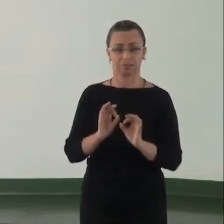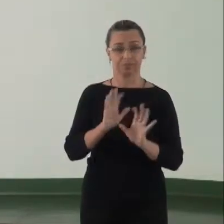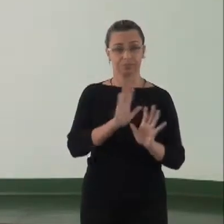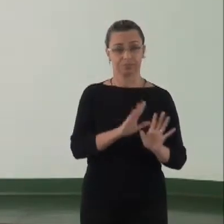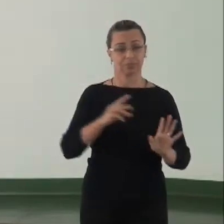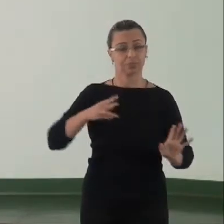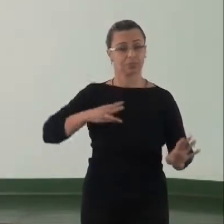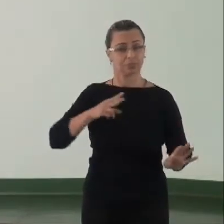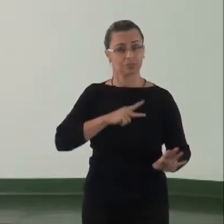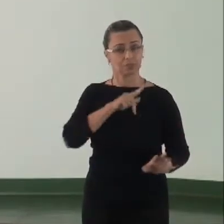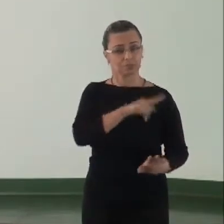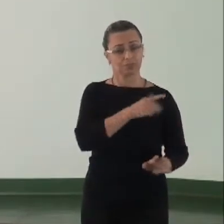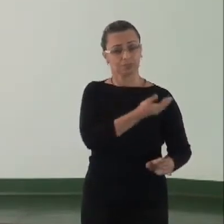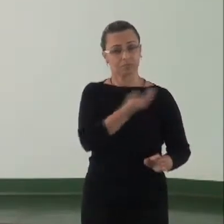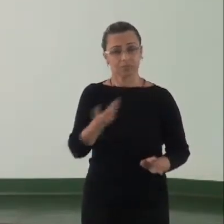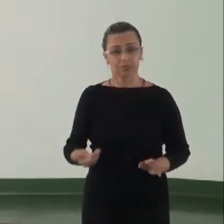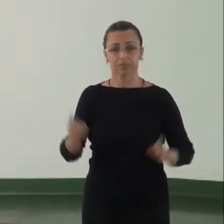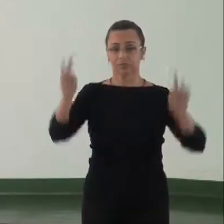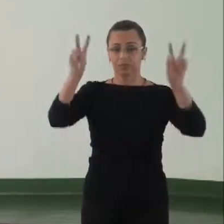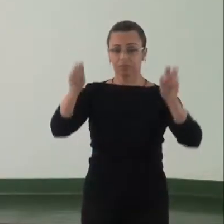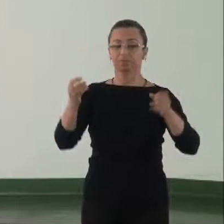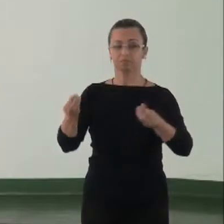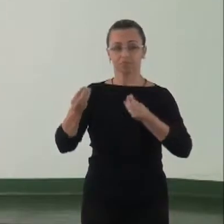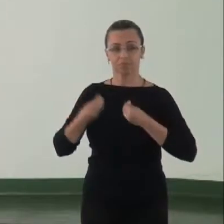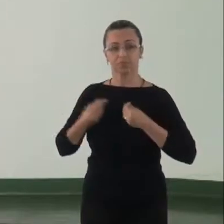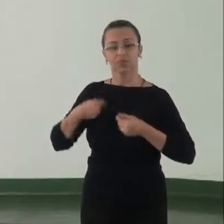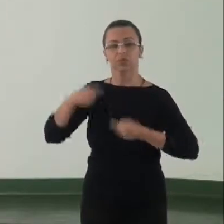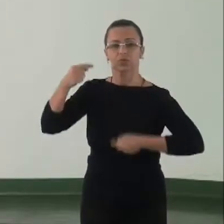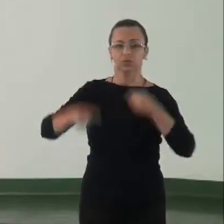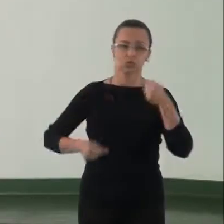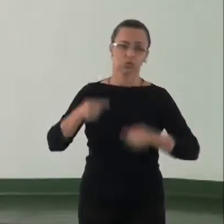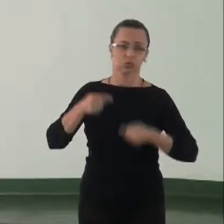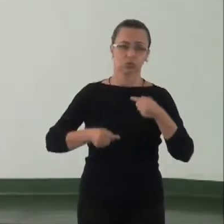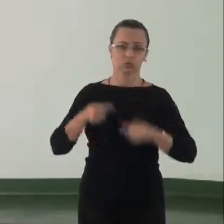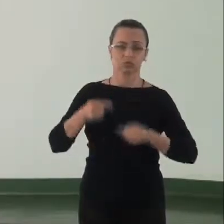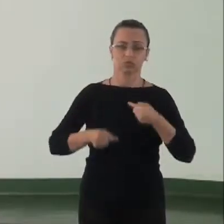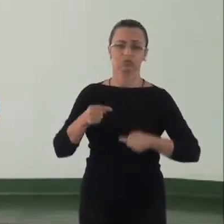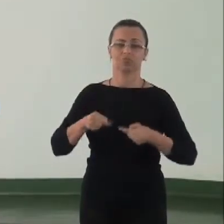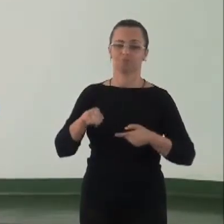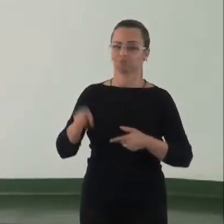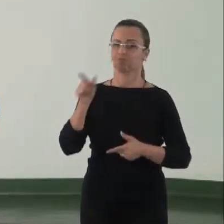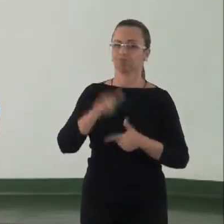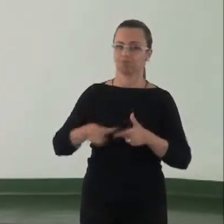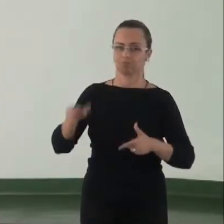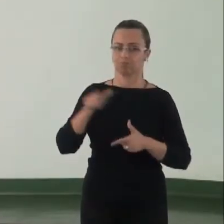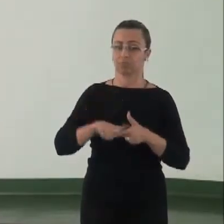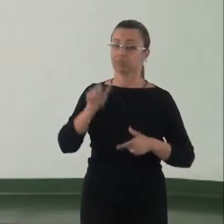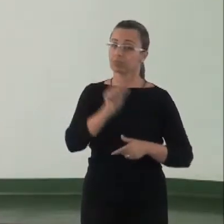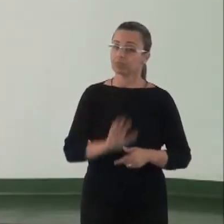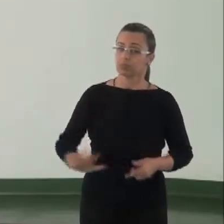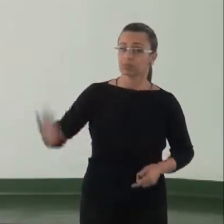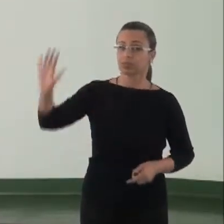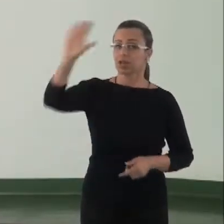Ministério Público, trazendo esse tema, vai nos permitir discutir essa questão em escala nacional.